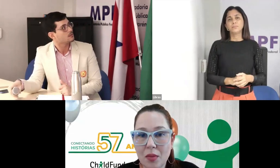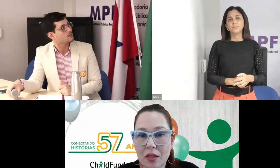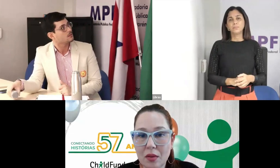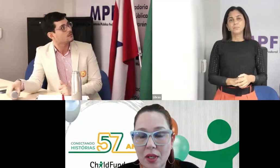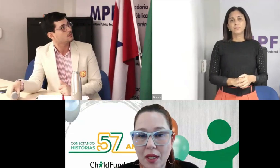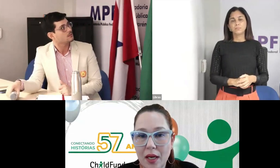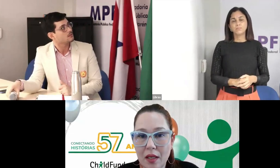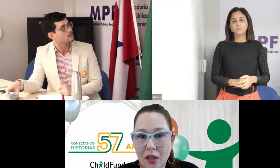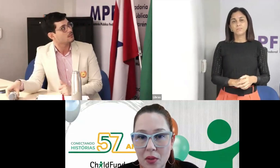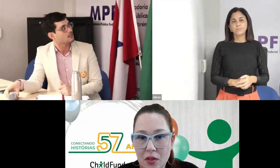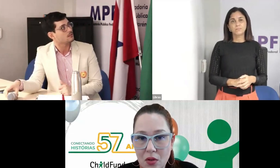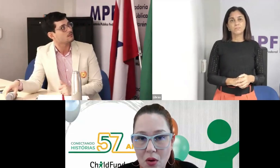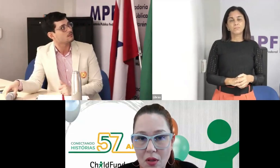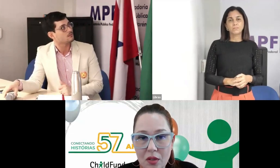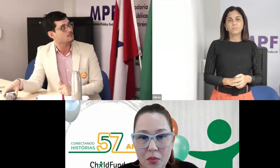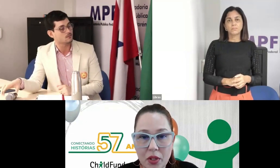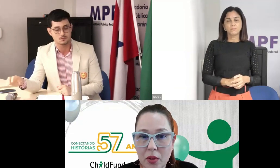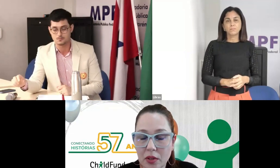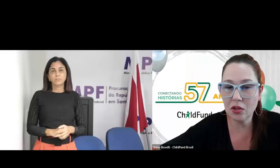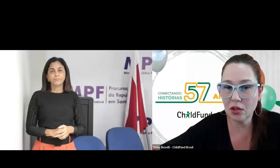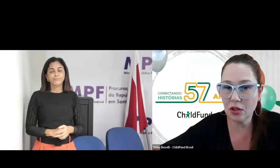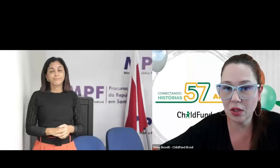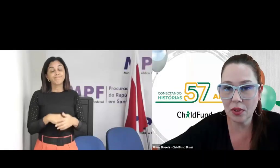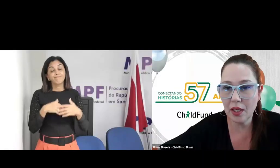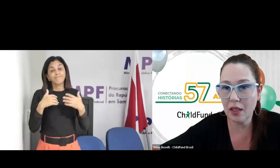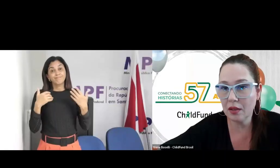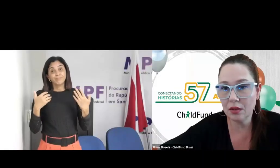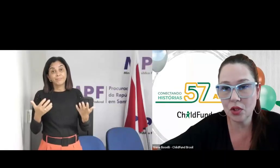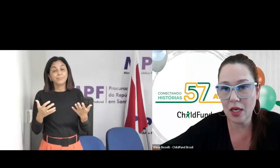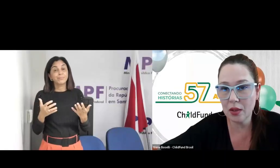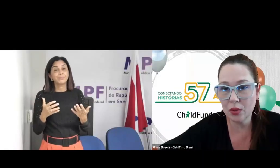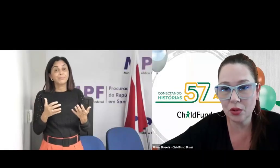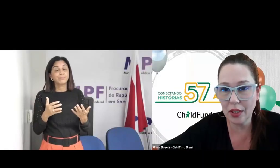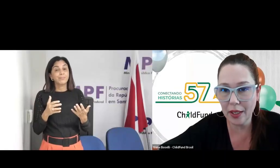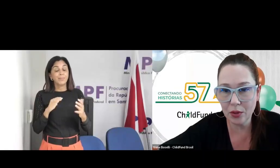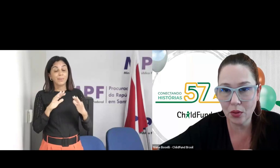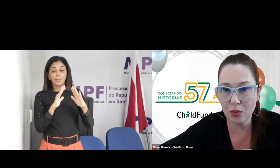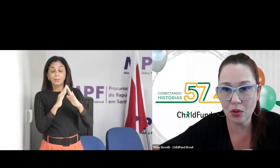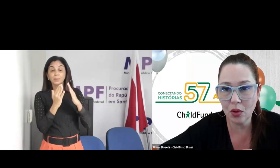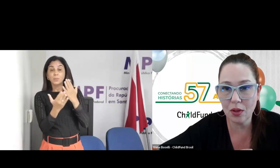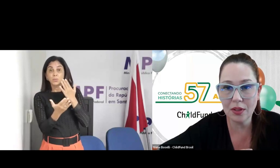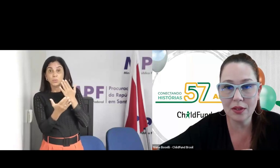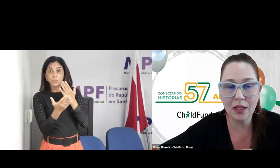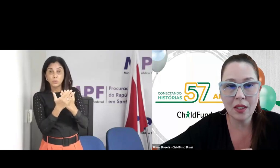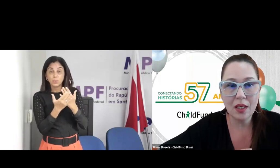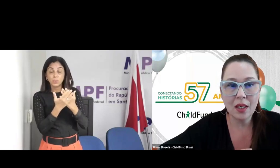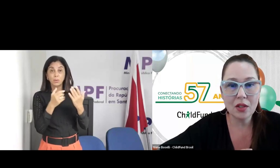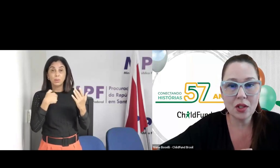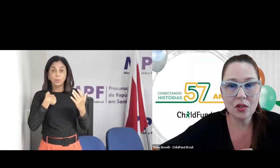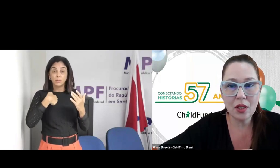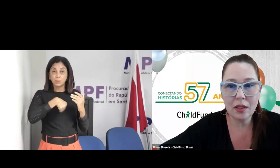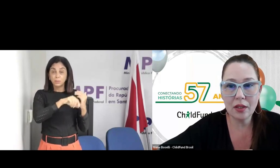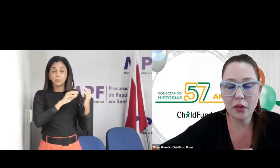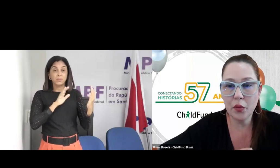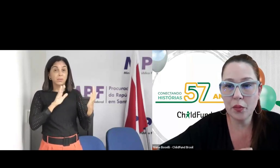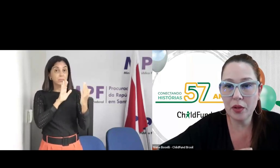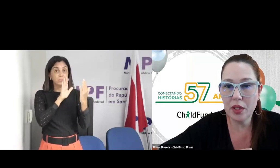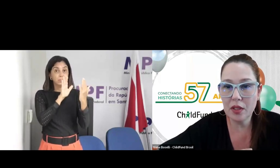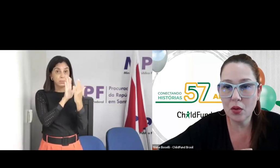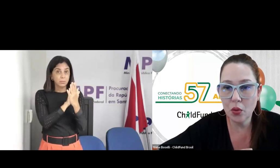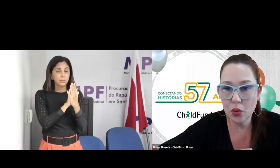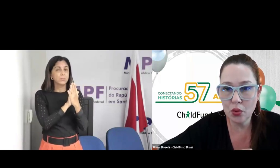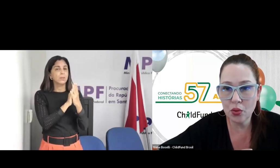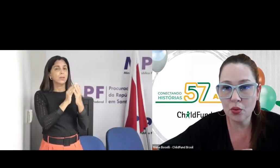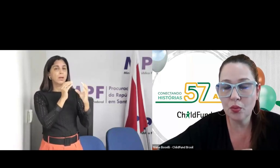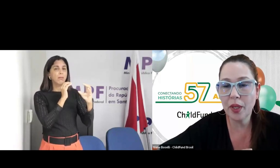Essa é uma questão delicada com as escolas, por enquanto a gente não tem ainda diálogo direto com as escolas, a gente está tentando por